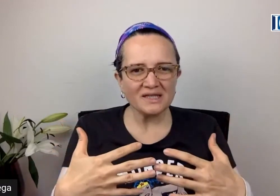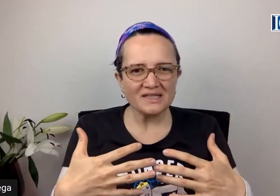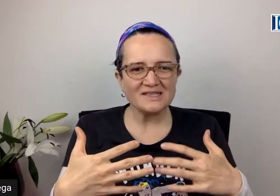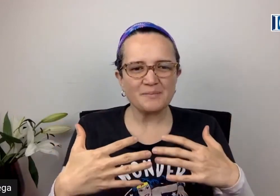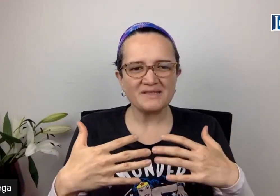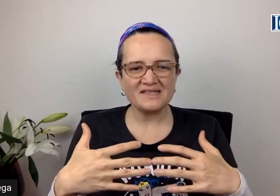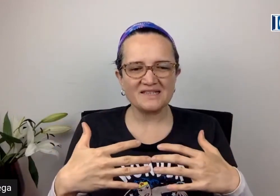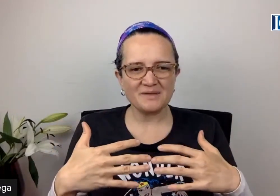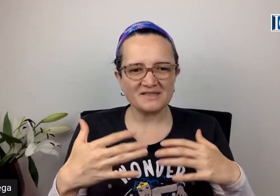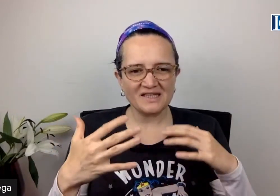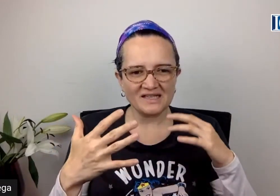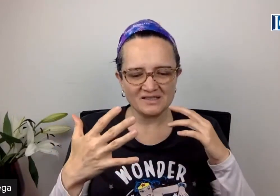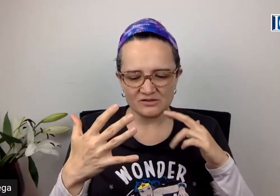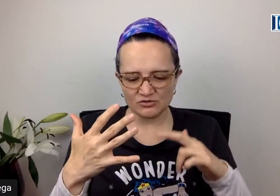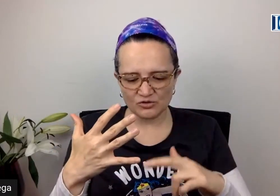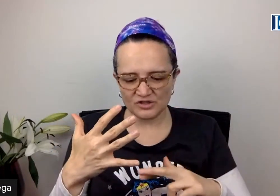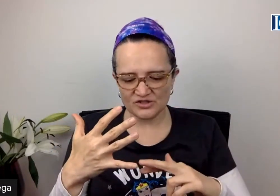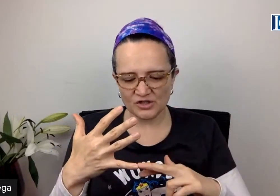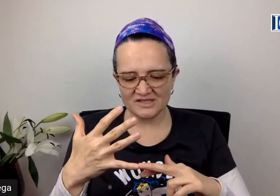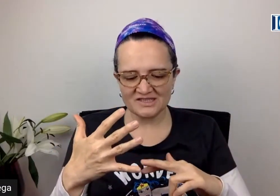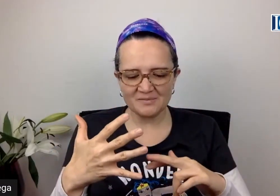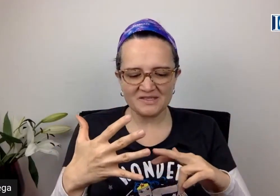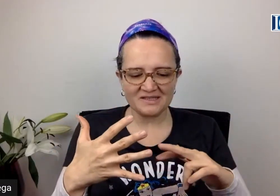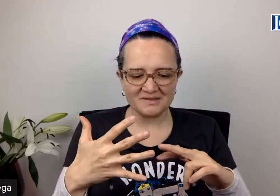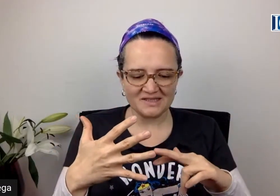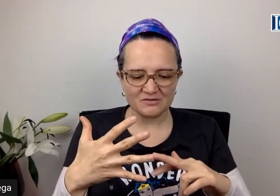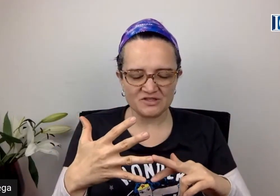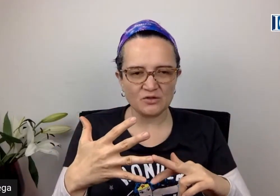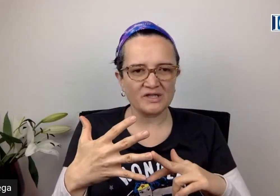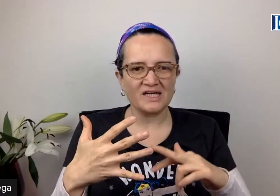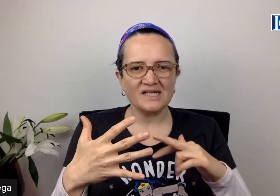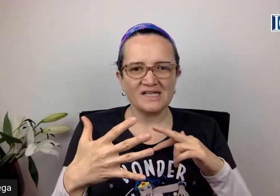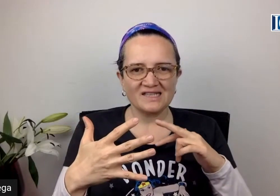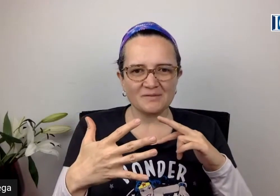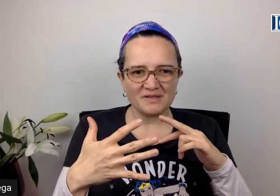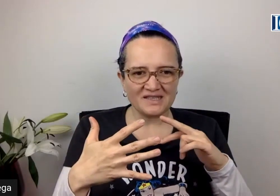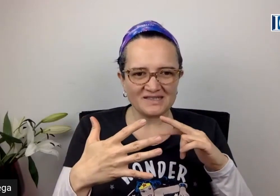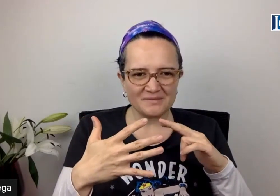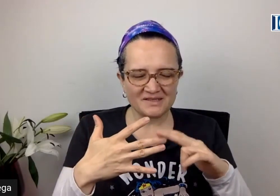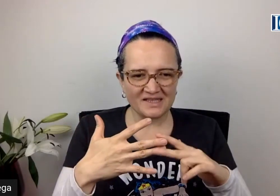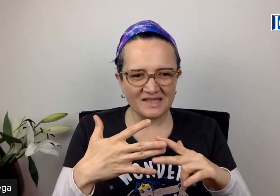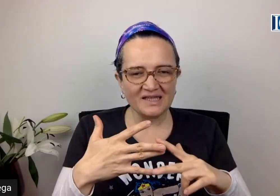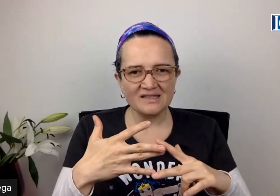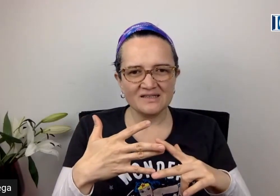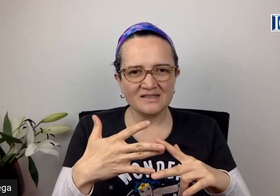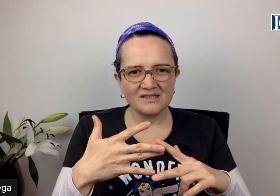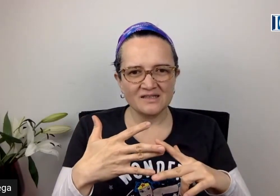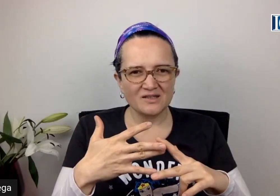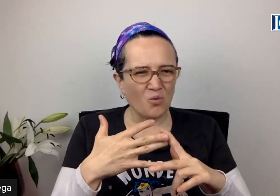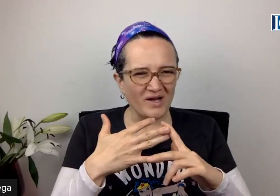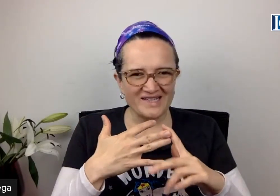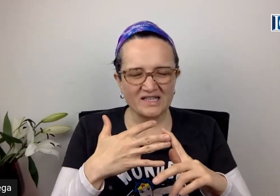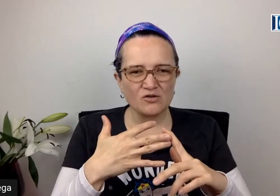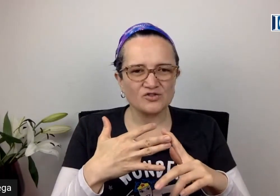independientemente de tus condiciones, independientemente de tu historia, independientemente de cualquier cosa.